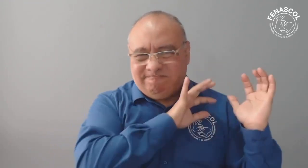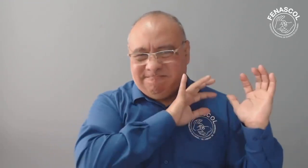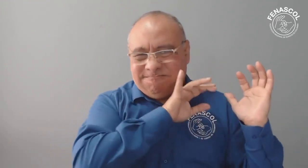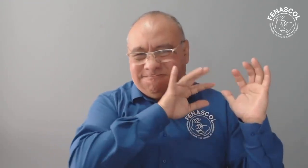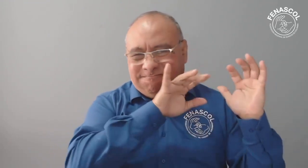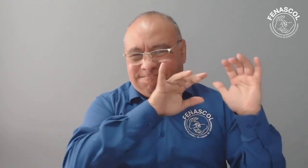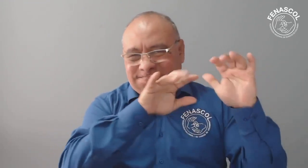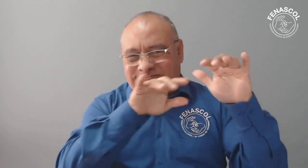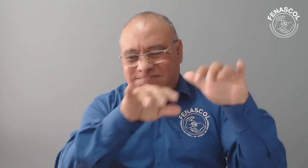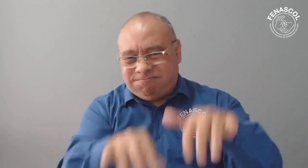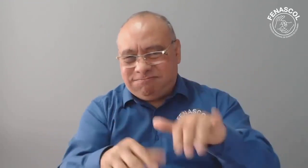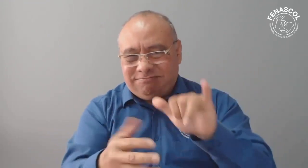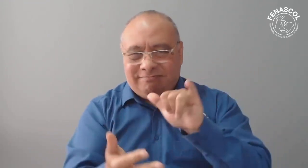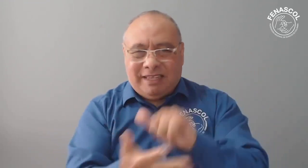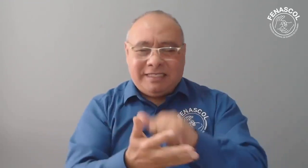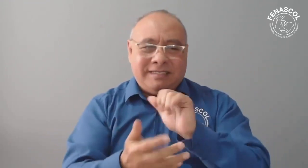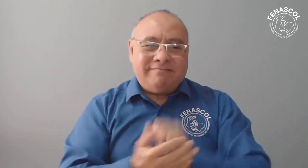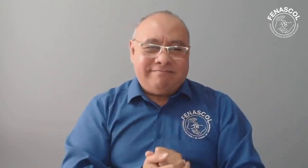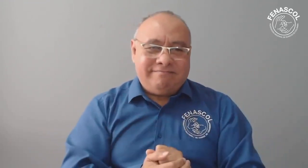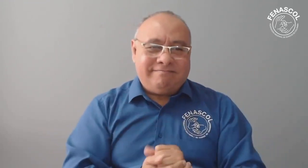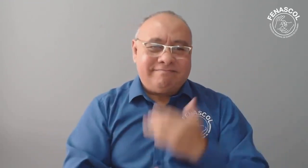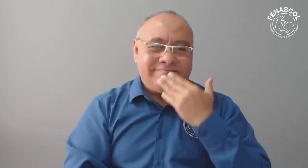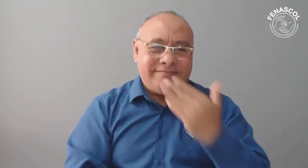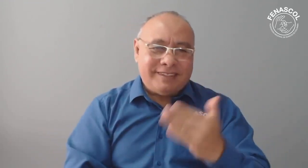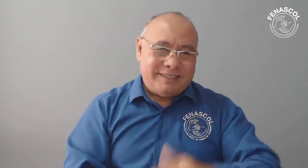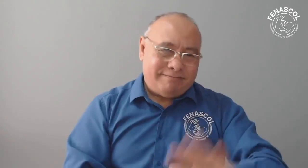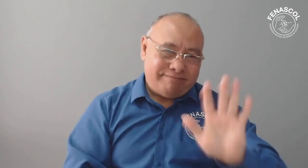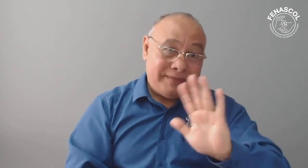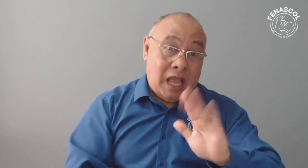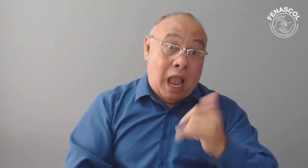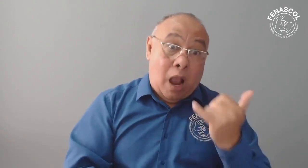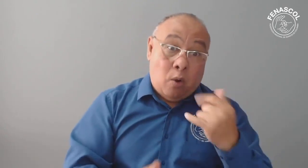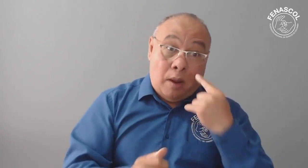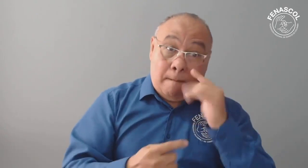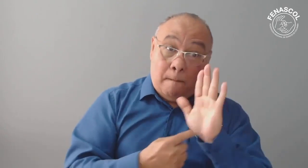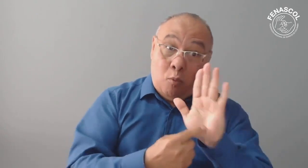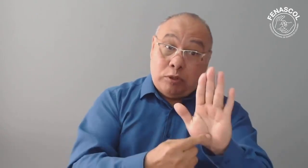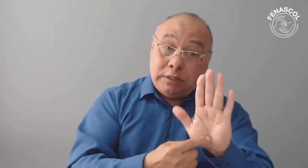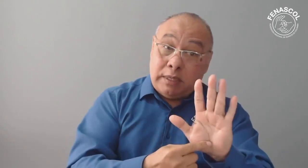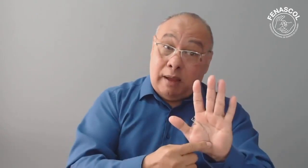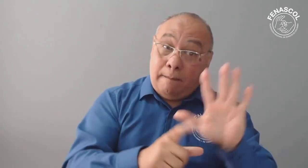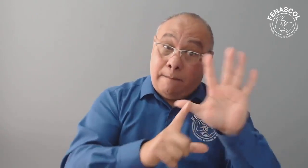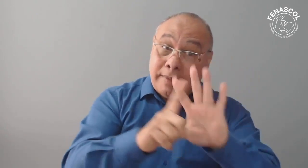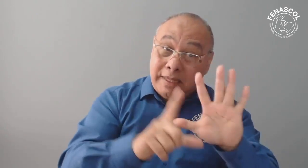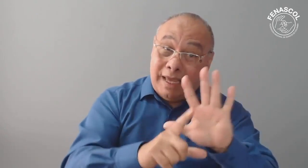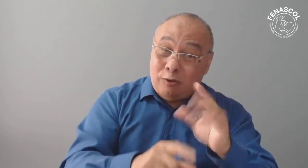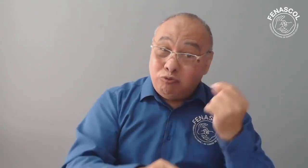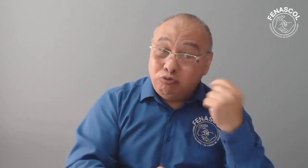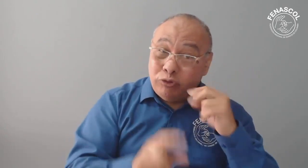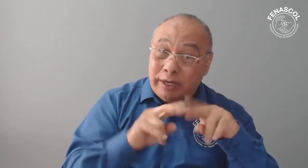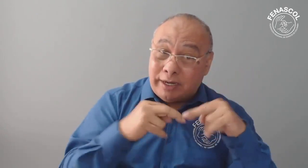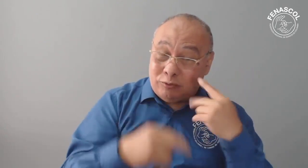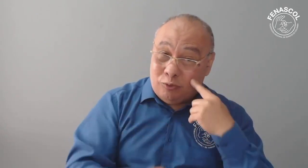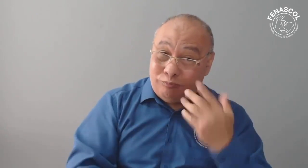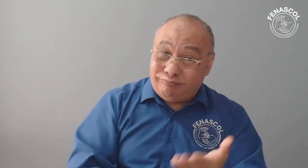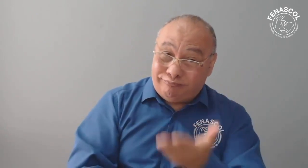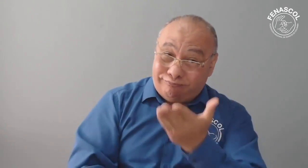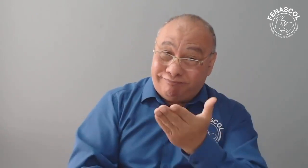manifestándonos. Muchas gracias. Hasta pronto. Ahora los dejaré con un video de la reunión que